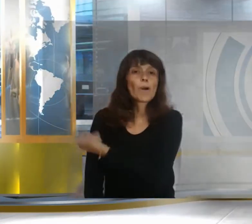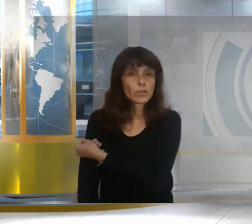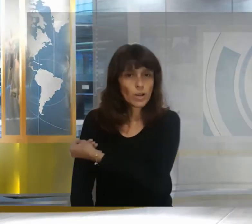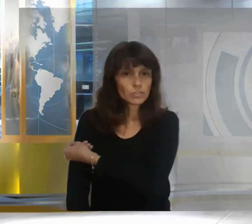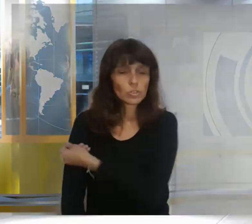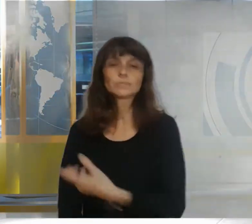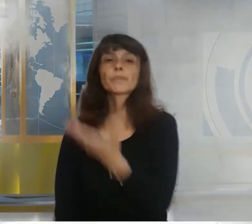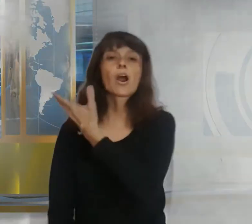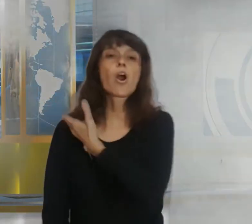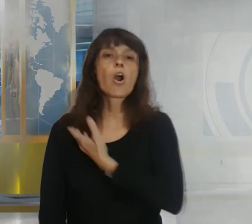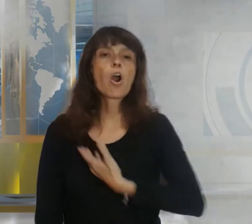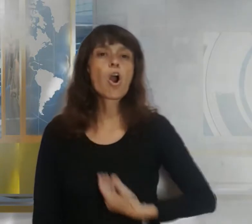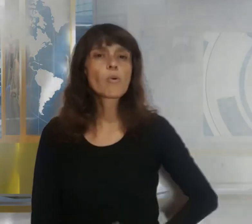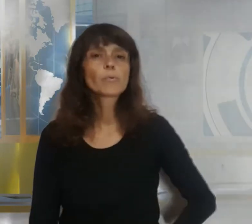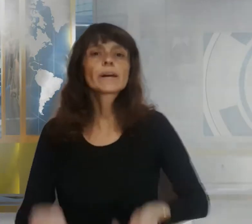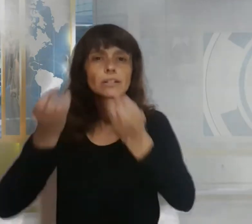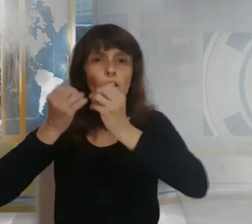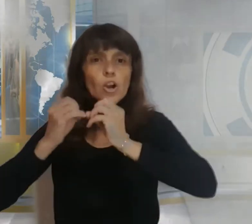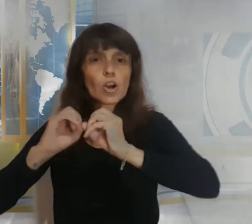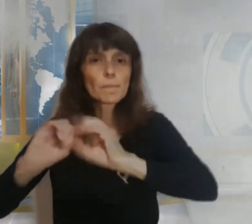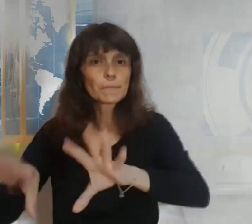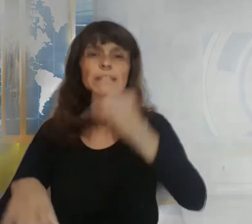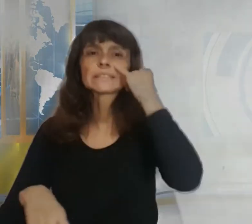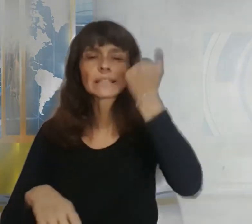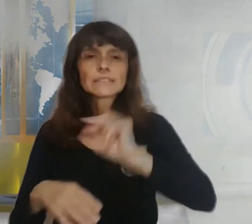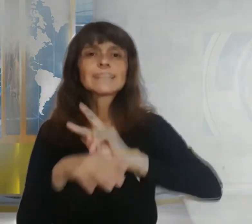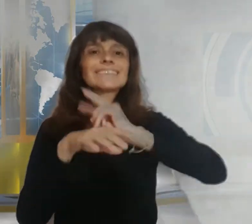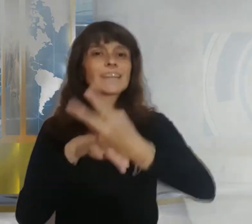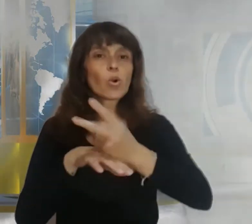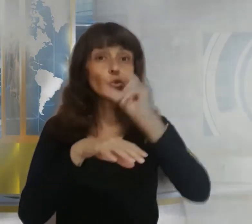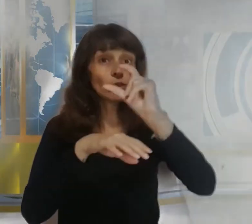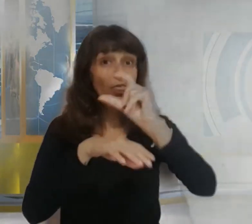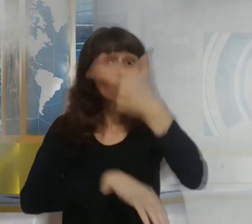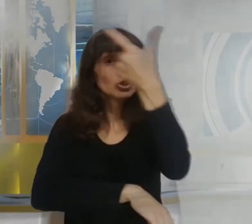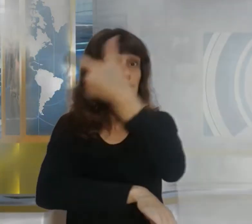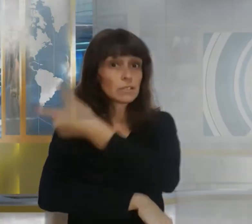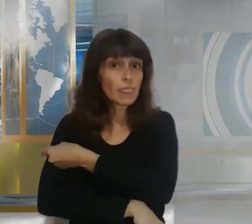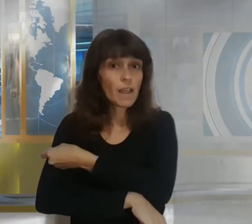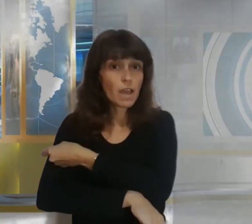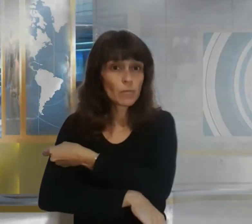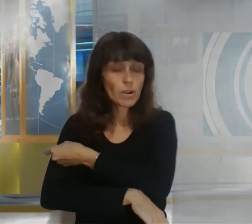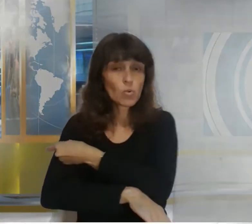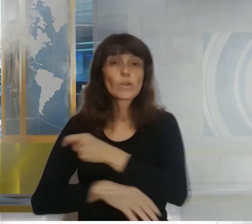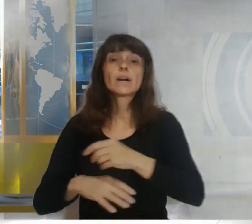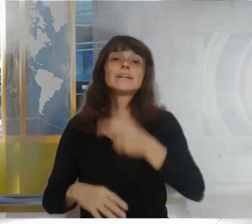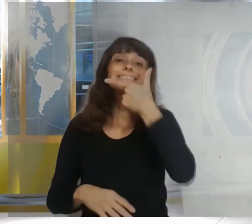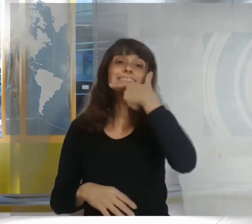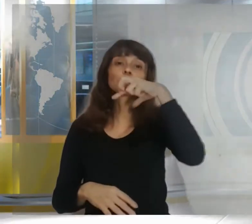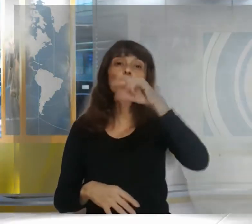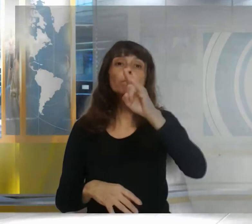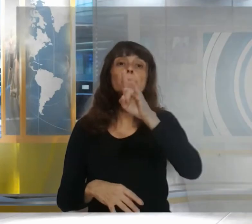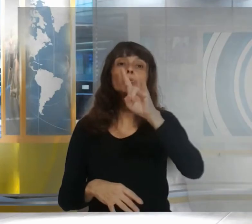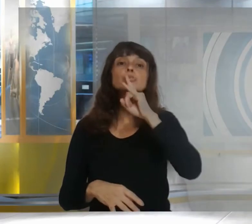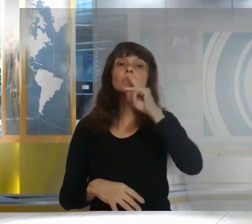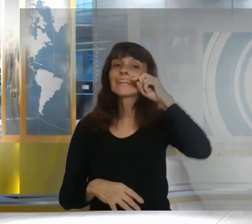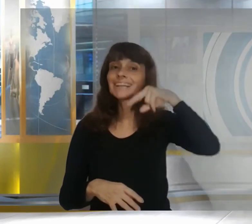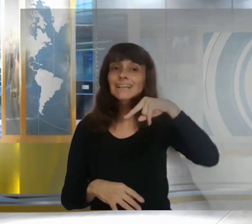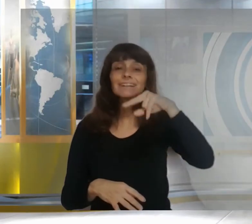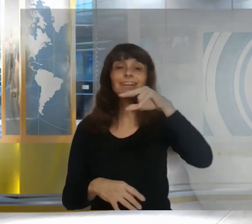Vacunación El gobierno pondrá en marcha la aplicación de la segunda dosis de la vacuna Sputnik V para